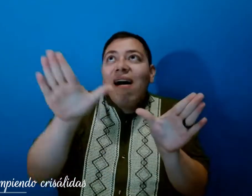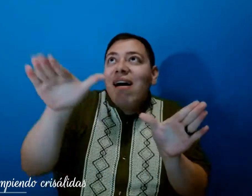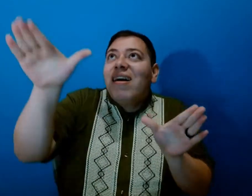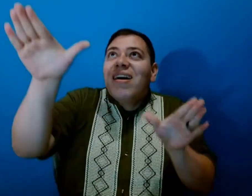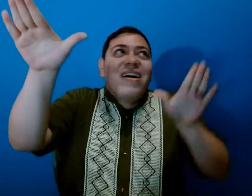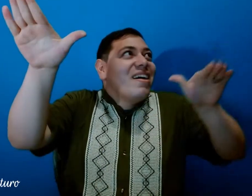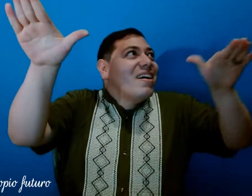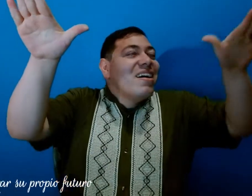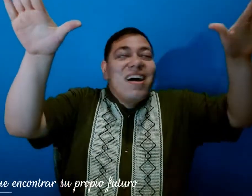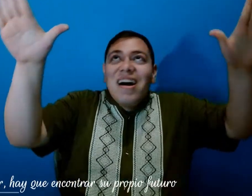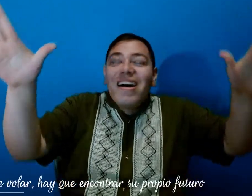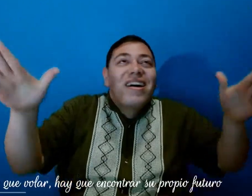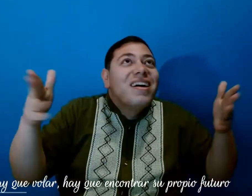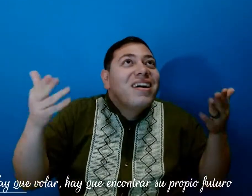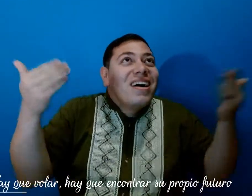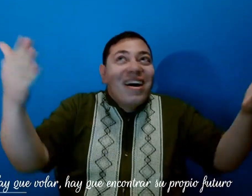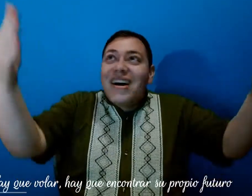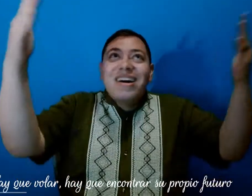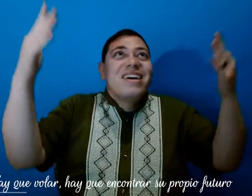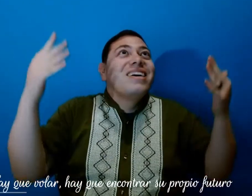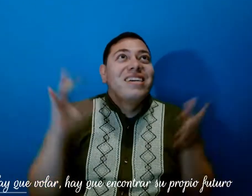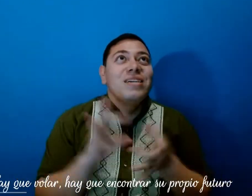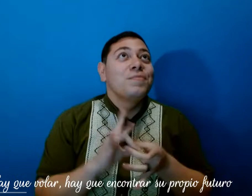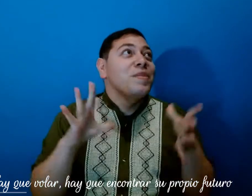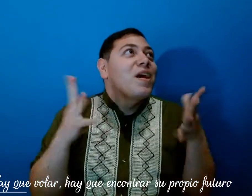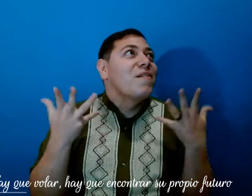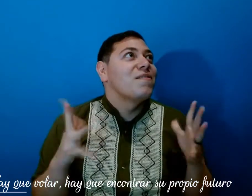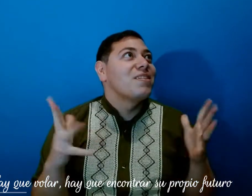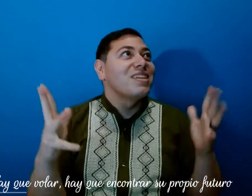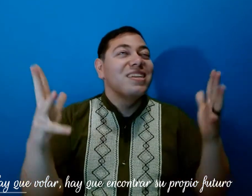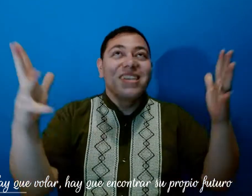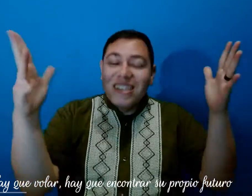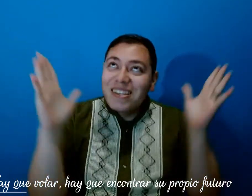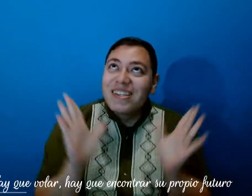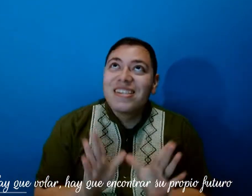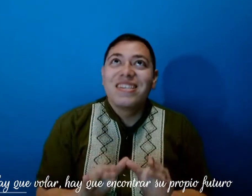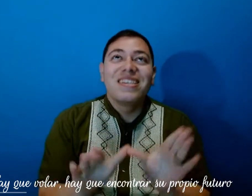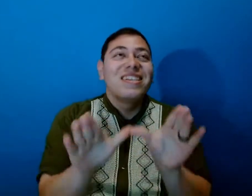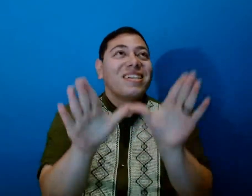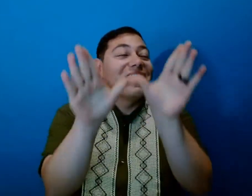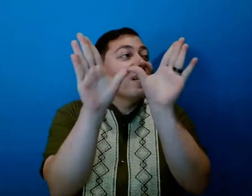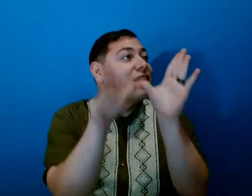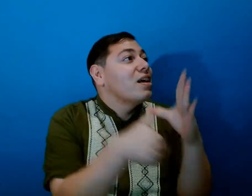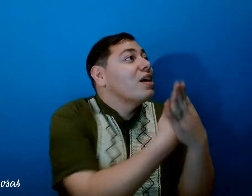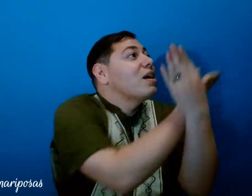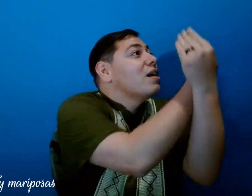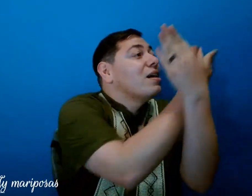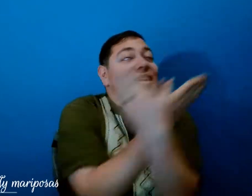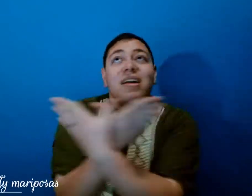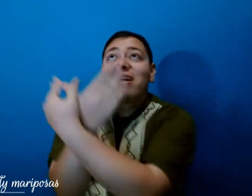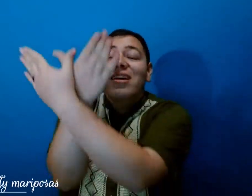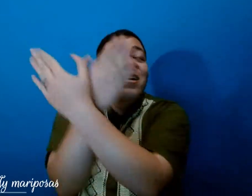Hay que volar, hay que encontrar su propio futuro Hay mariposas,